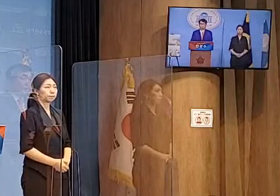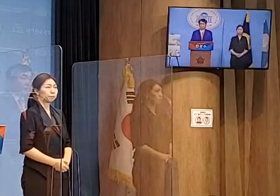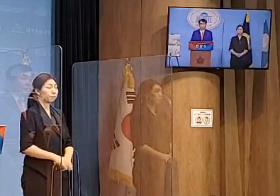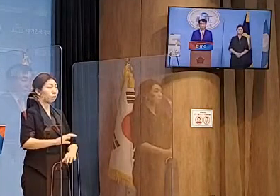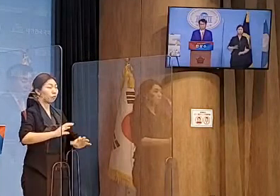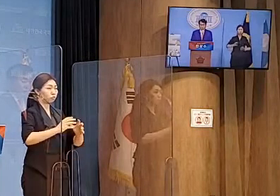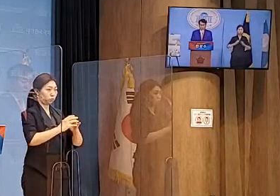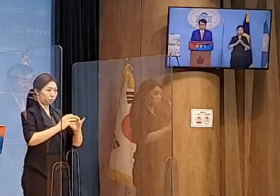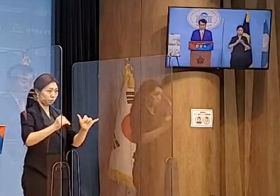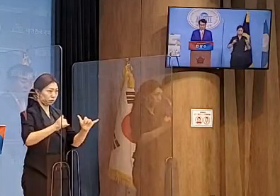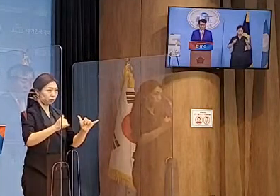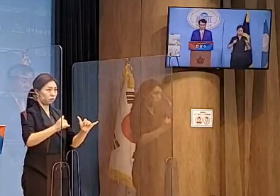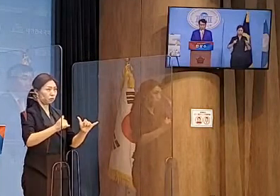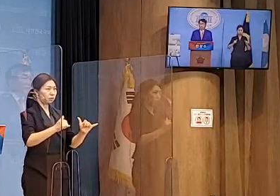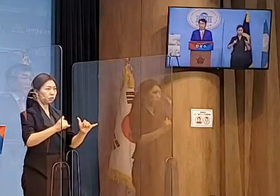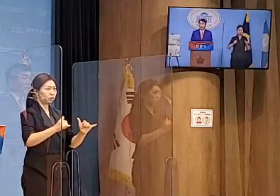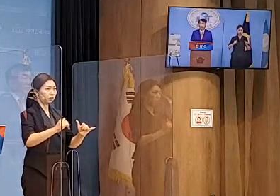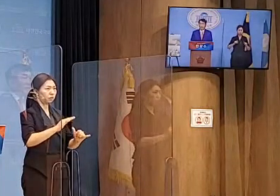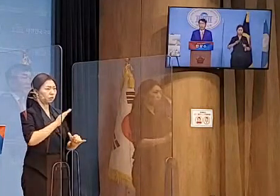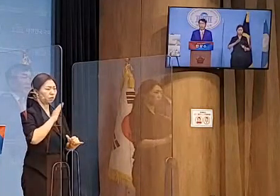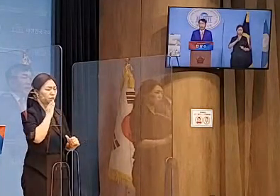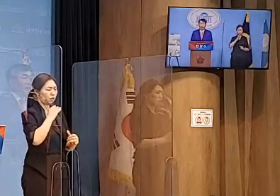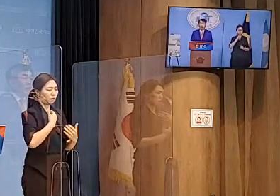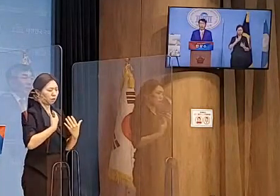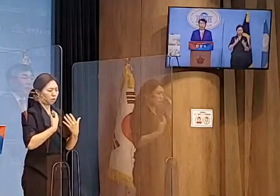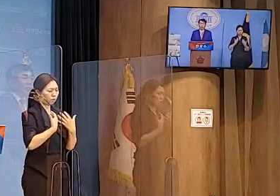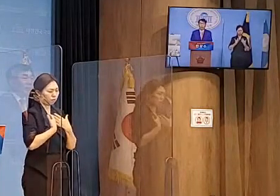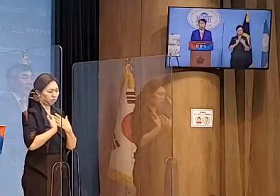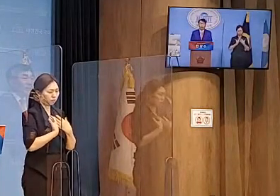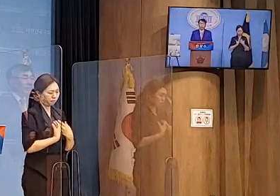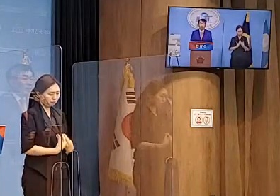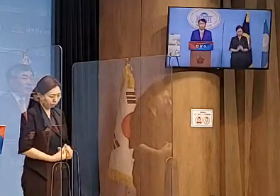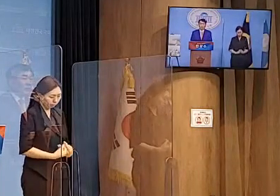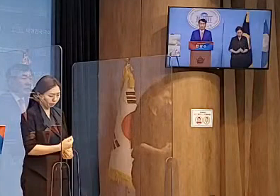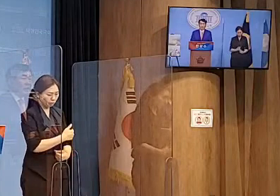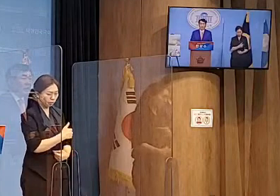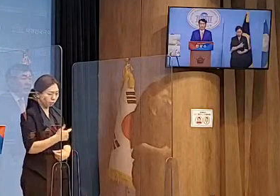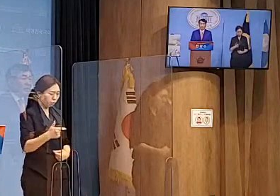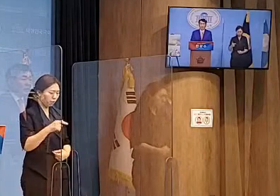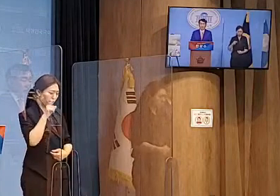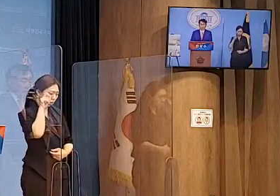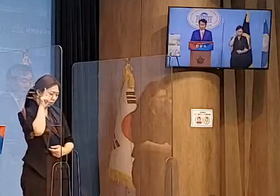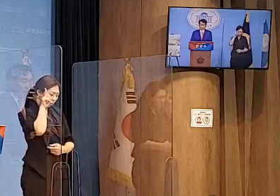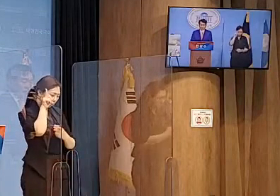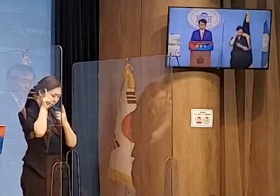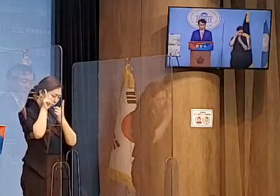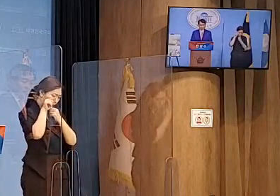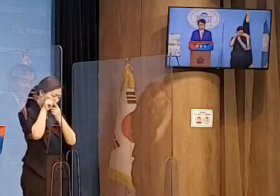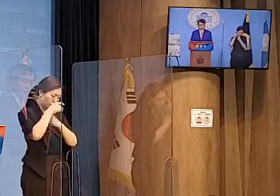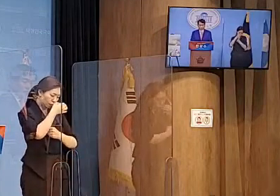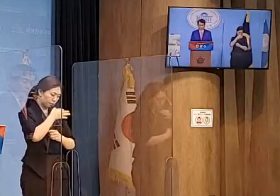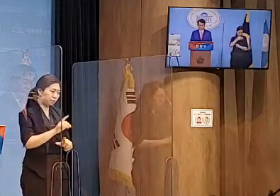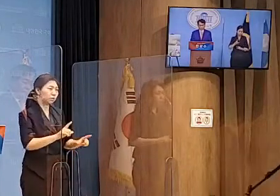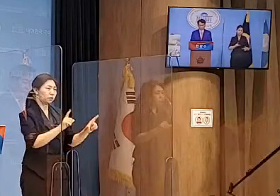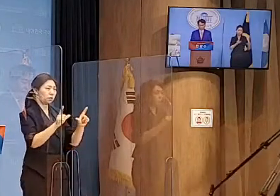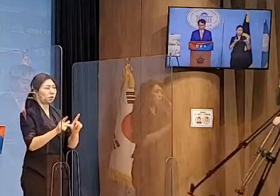국민들은 도탄에 빠져 하루하루 힘들게 살아가고 있습니다.